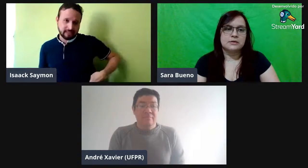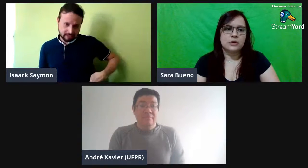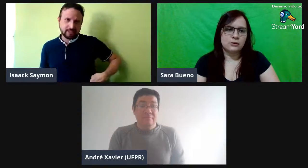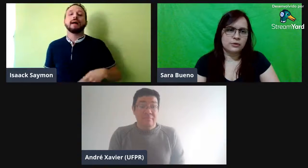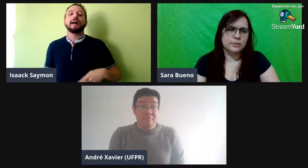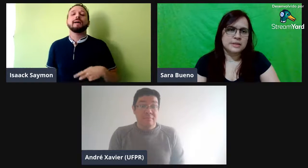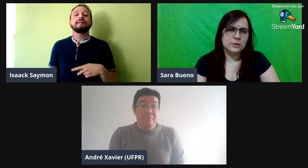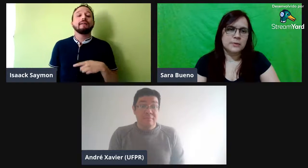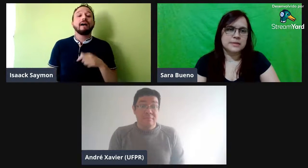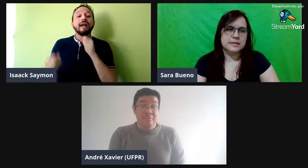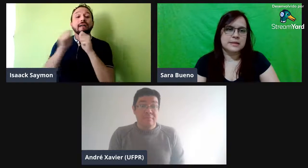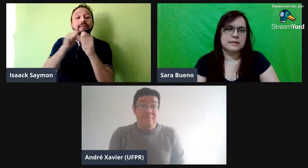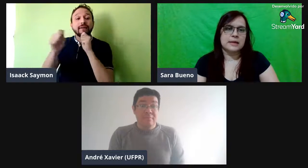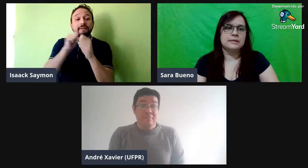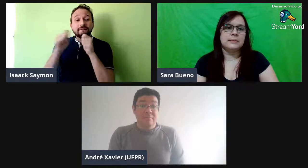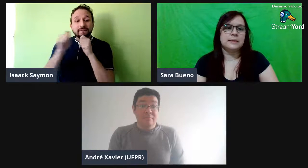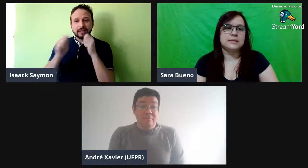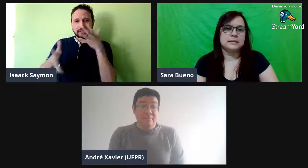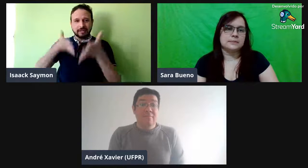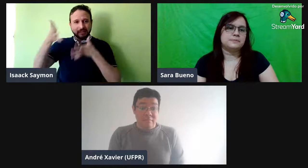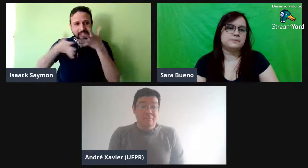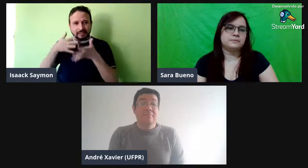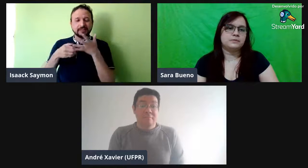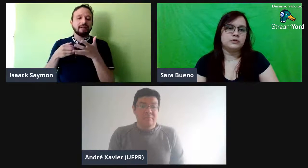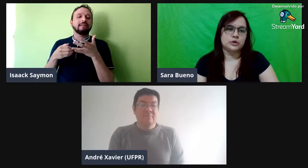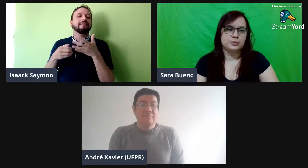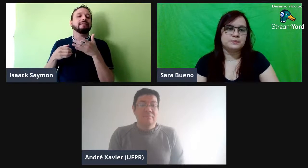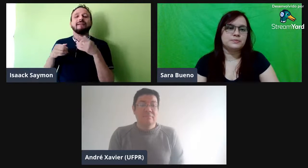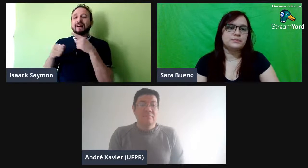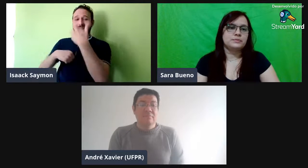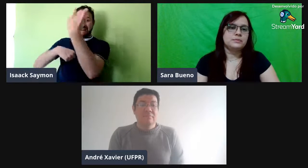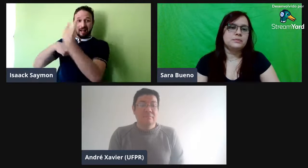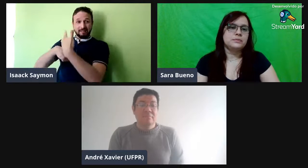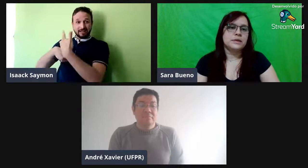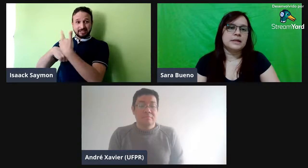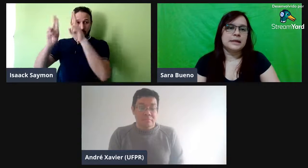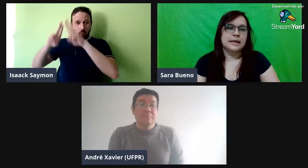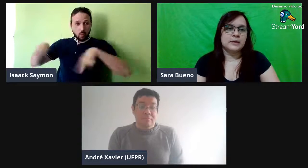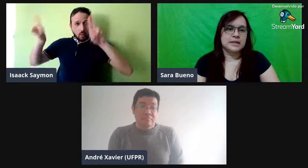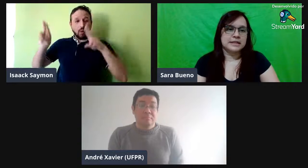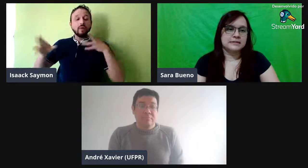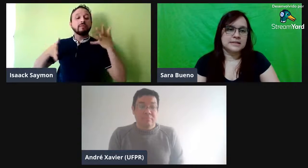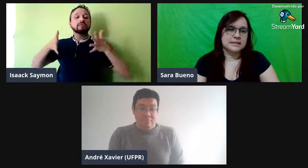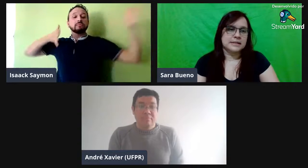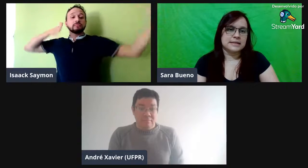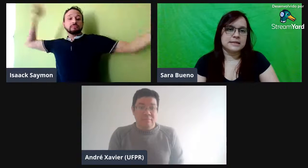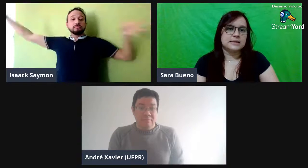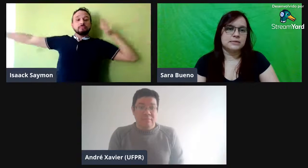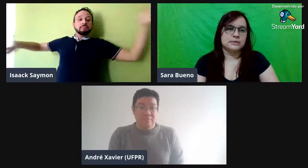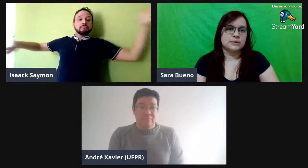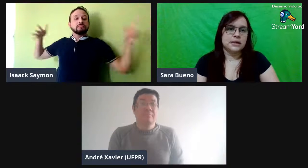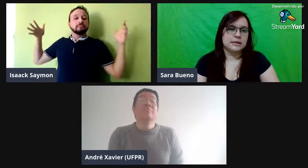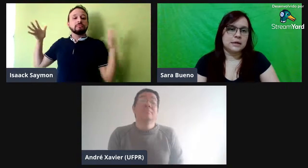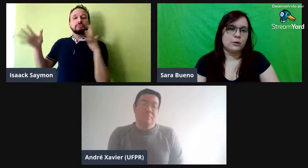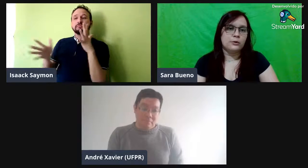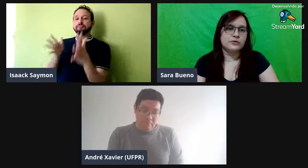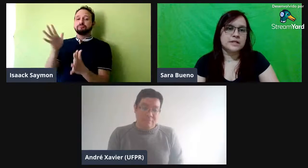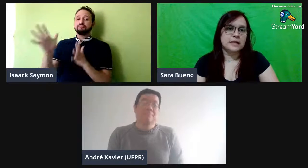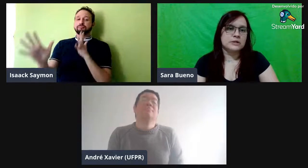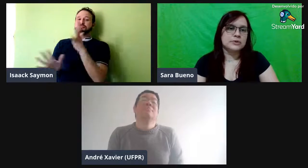só um filme, assim, que eu pesquisei, tá? Da Priscila, um vídeo. Quando ela tava sinalizando, ali na UFSC, ela tinha uns